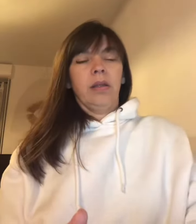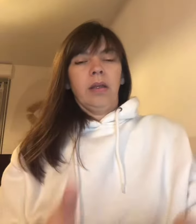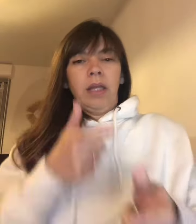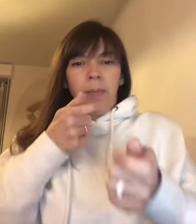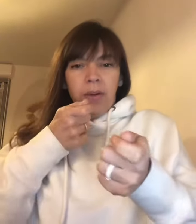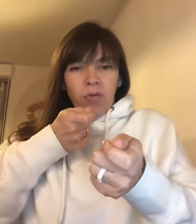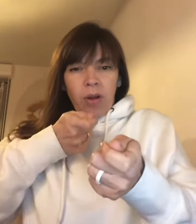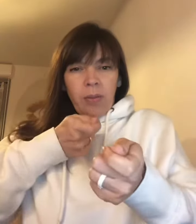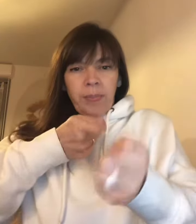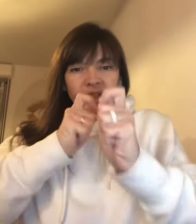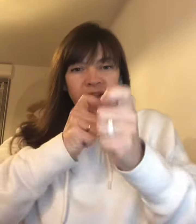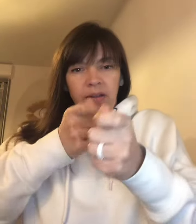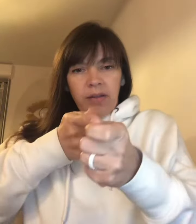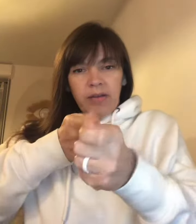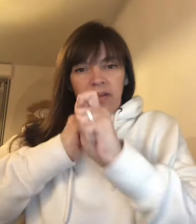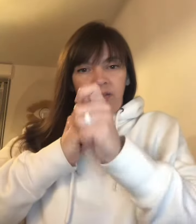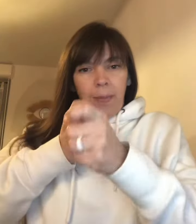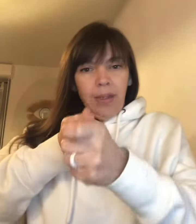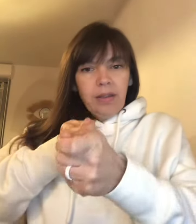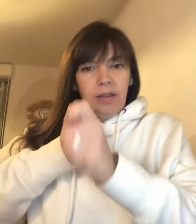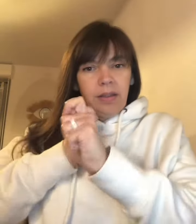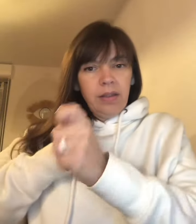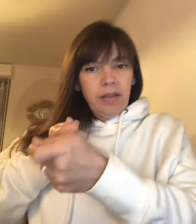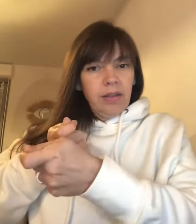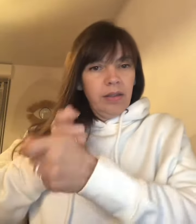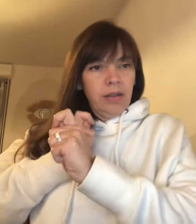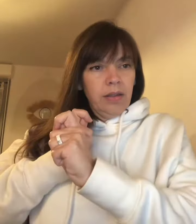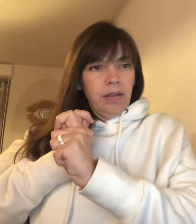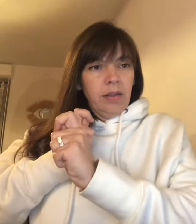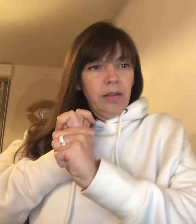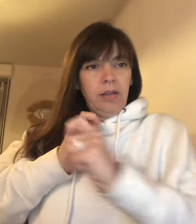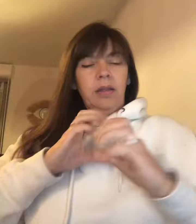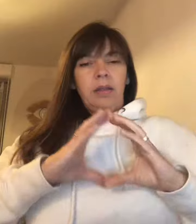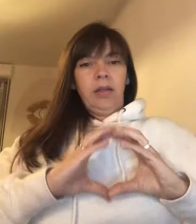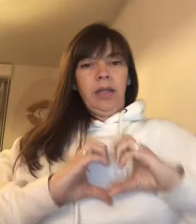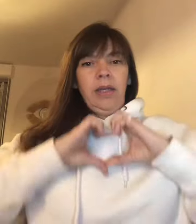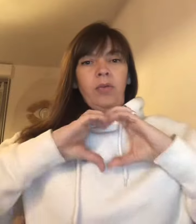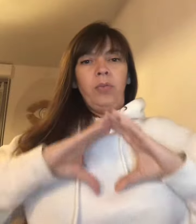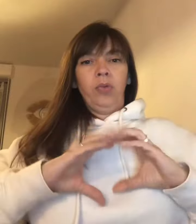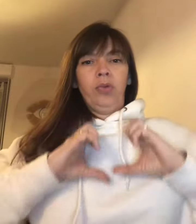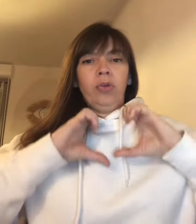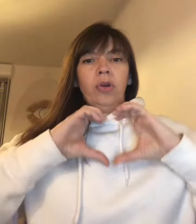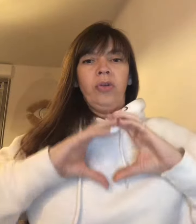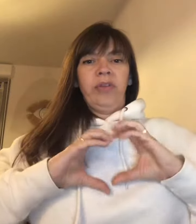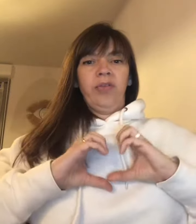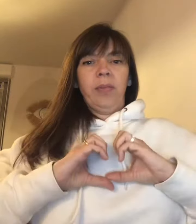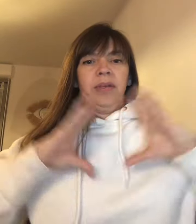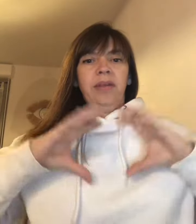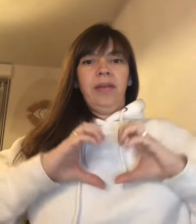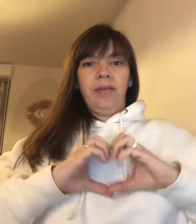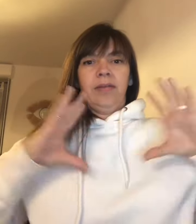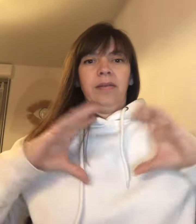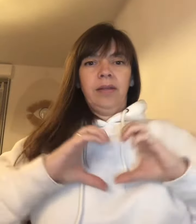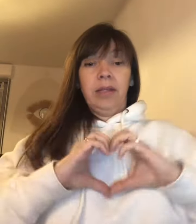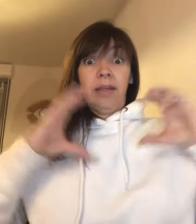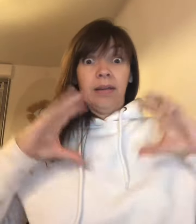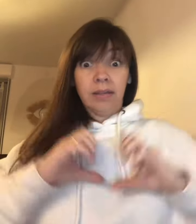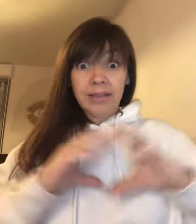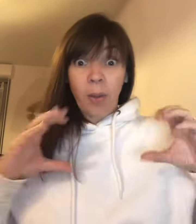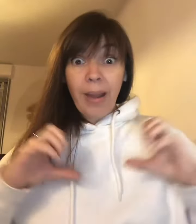et après on va pêcher ces femmes et on monte le coeur de ces femmes qui s'emballent